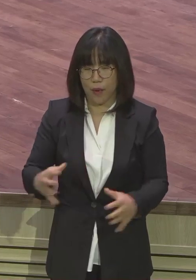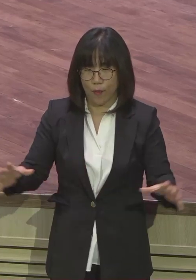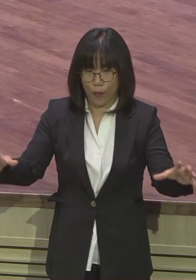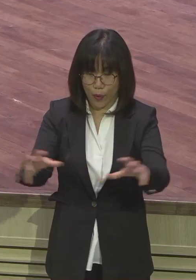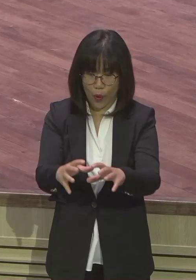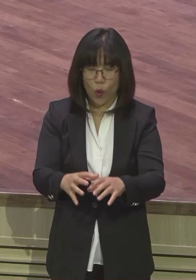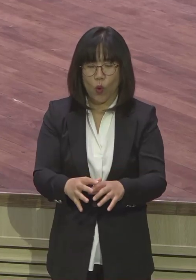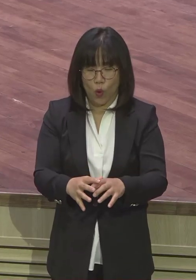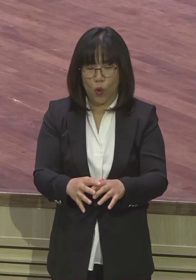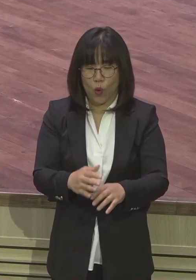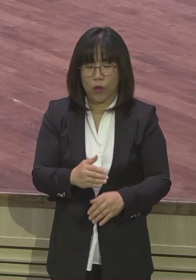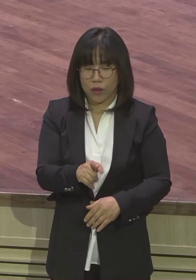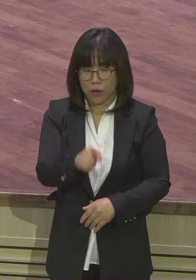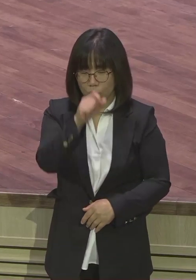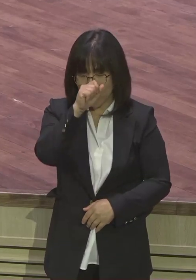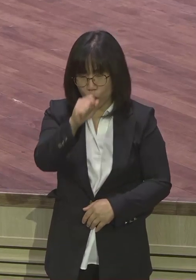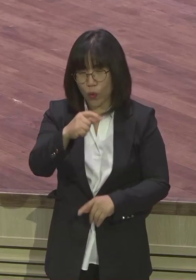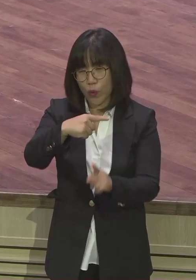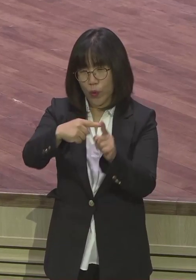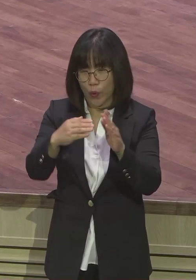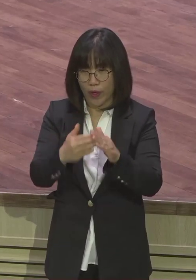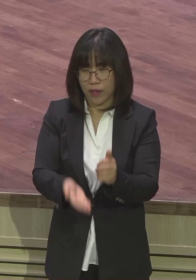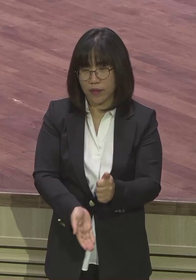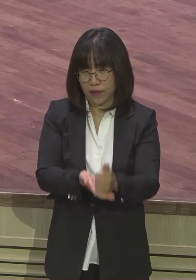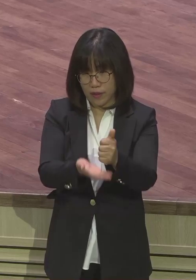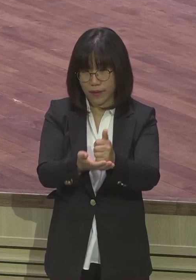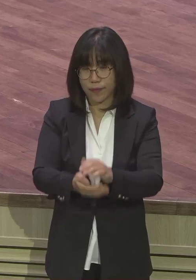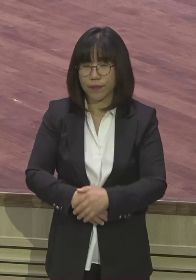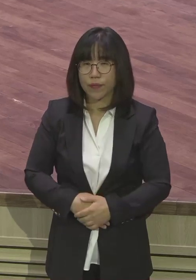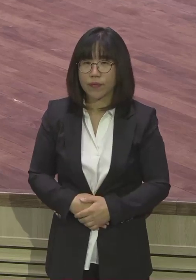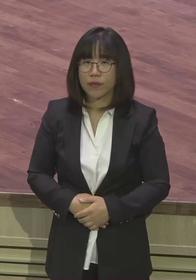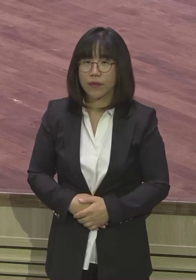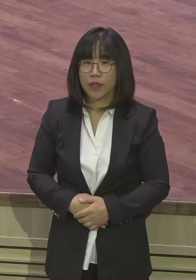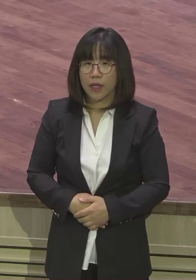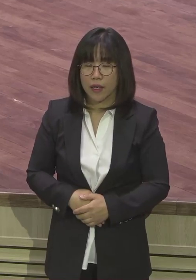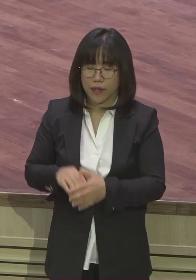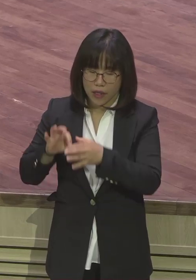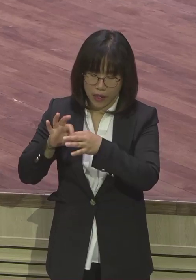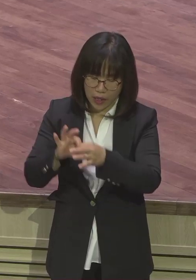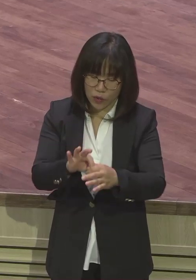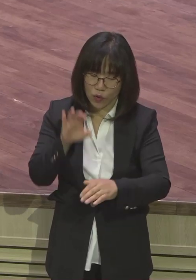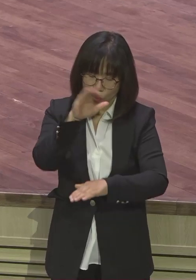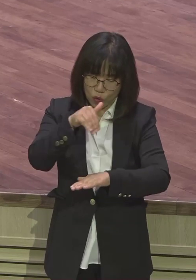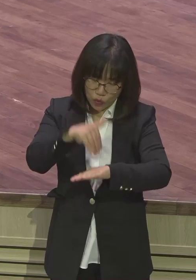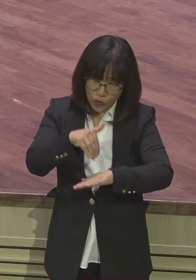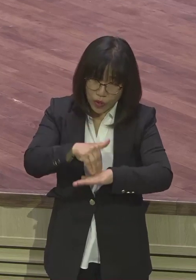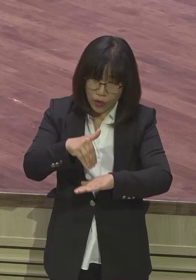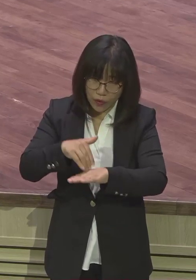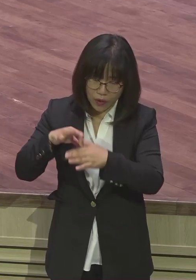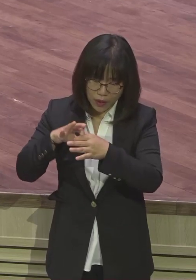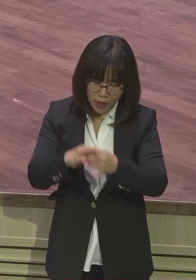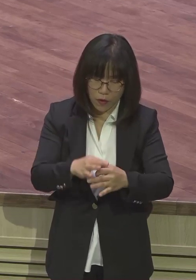훈련 받아서 자꾸 자기를 자기를 훈련시켜서 정말 영적으로 하나님의 말씀을 가득 채워서